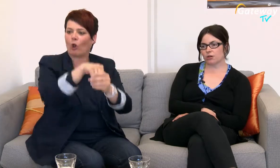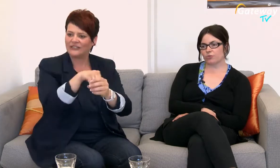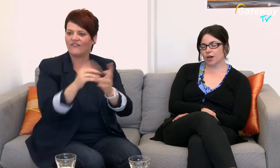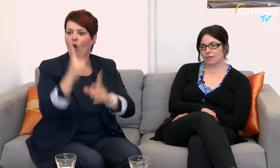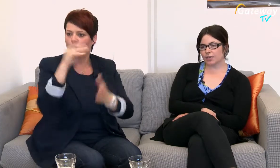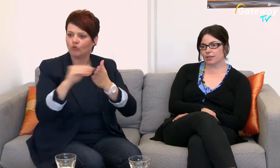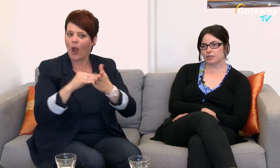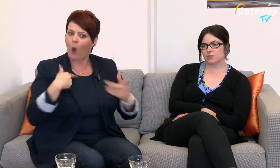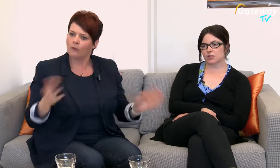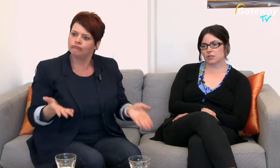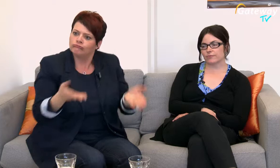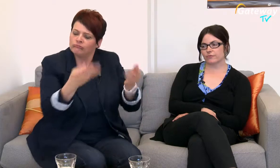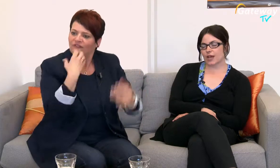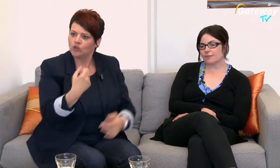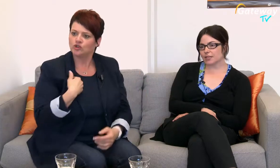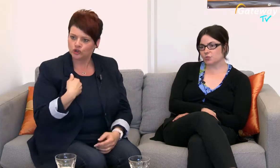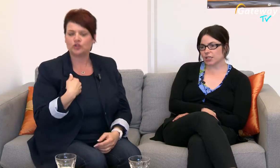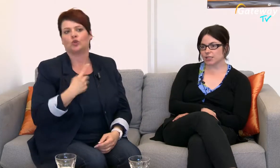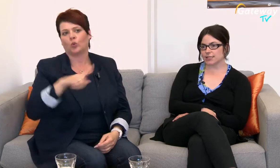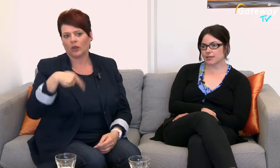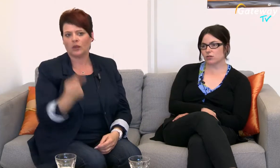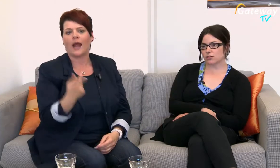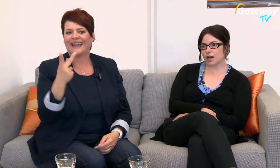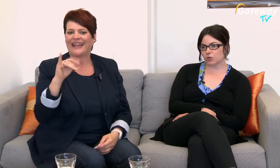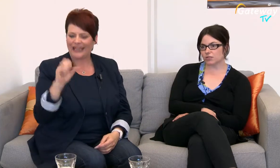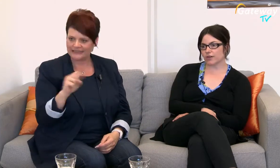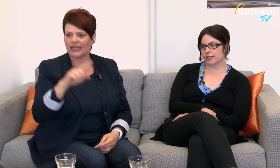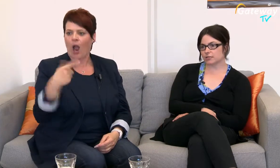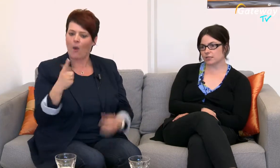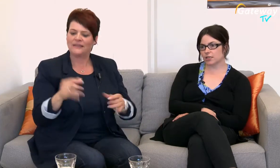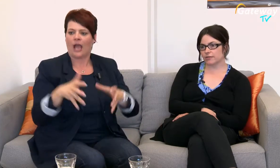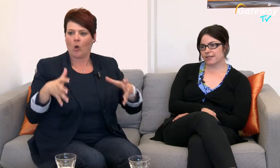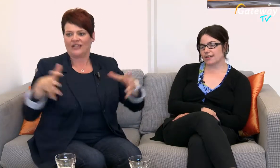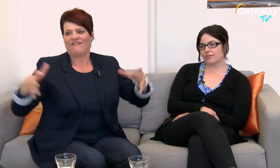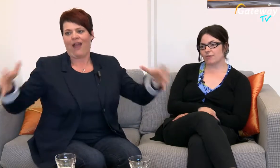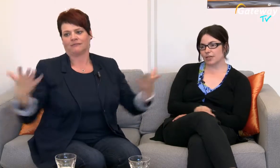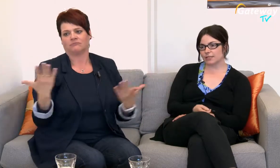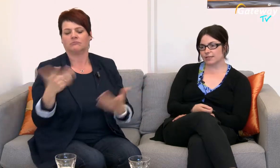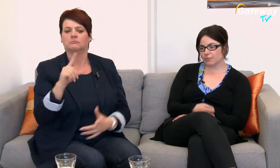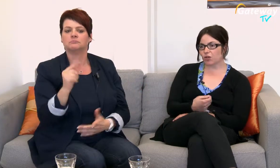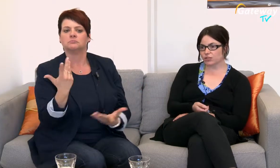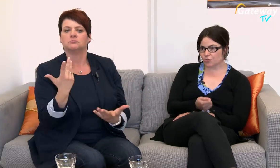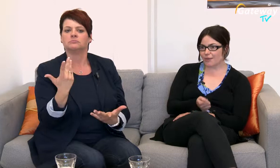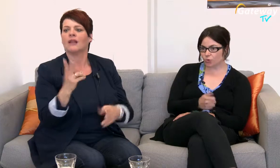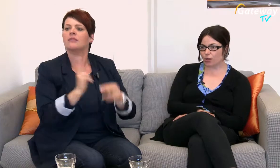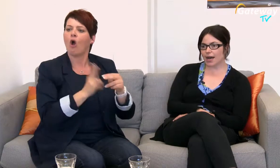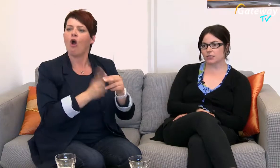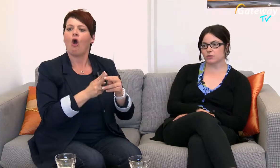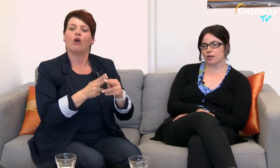voranbringen und wir haben dann entsprechend KISS auch ausgeweitet gesagt, wir haben ja immer noch den Schwerpunkt Beratung aber